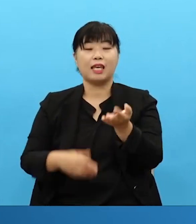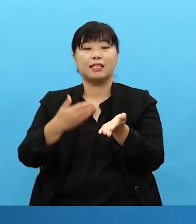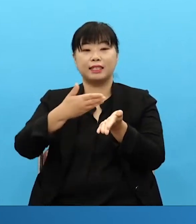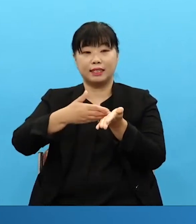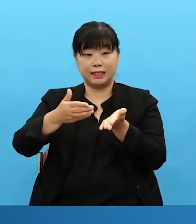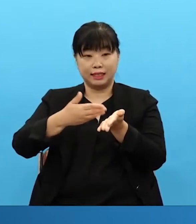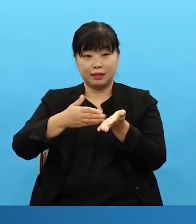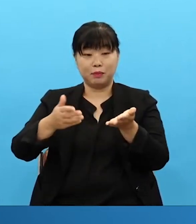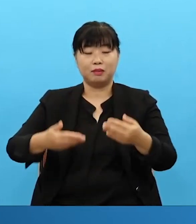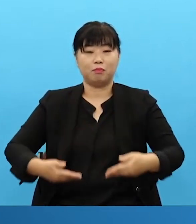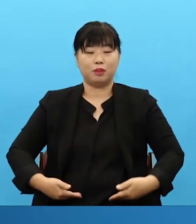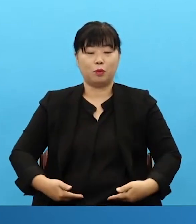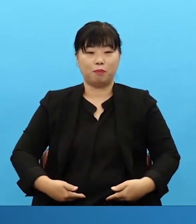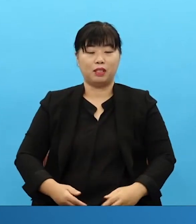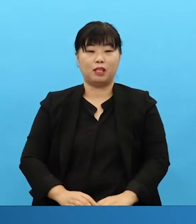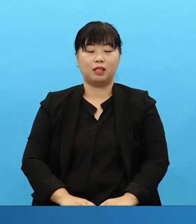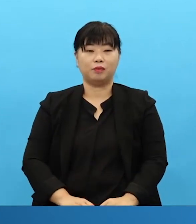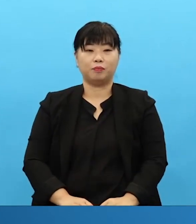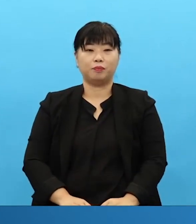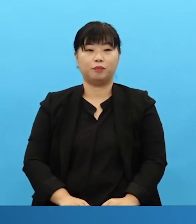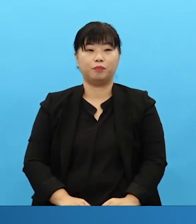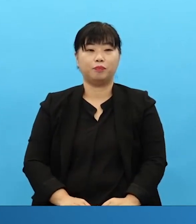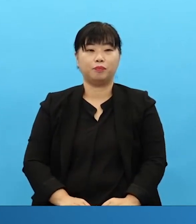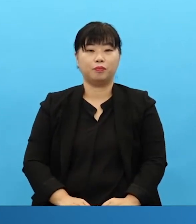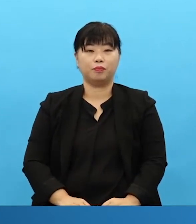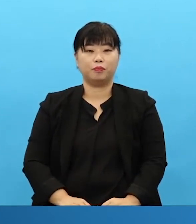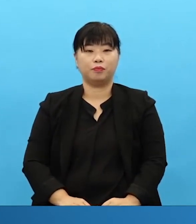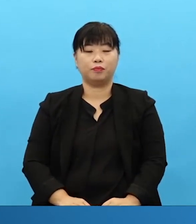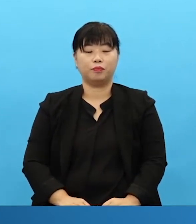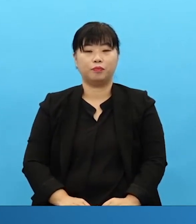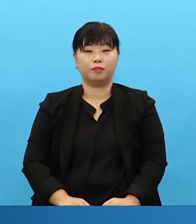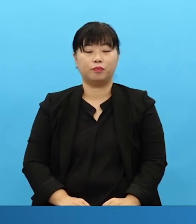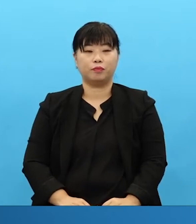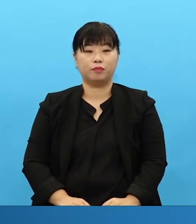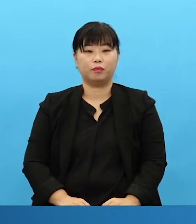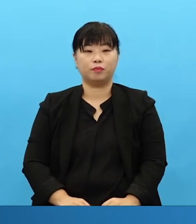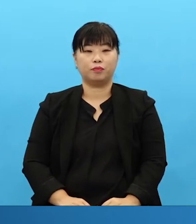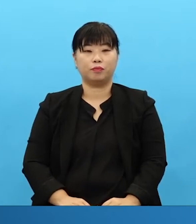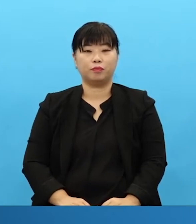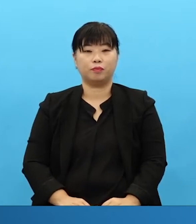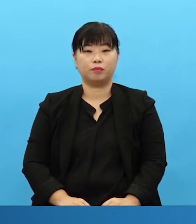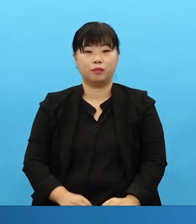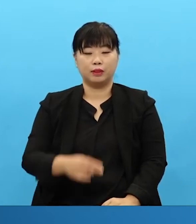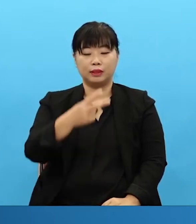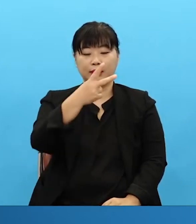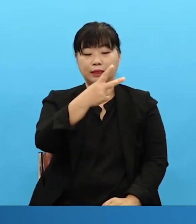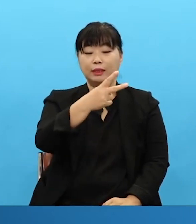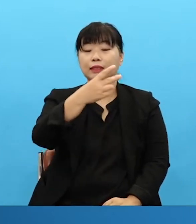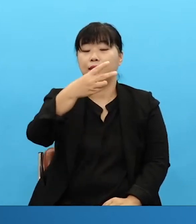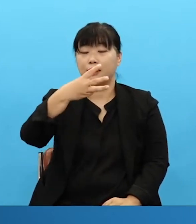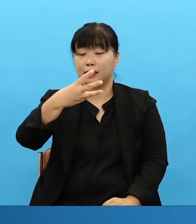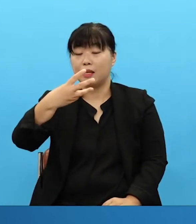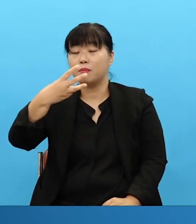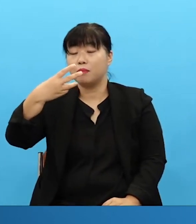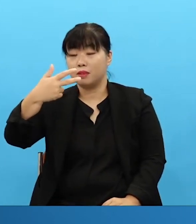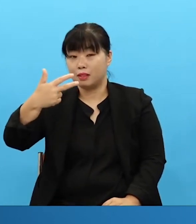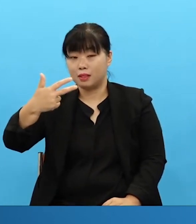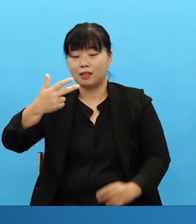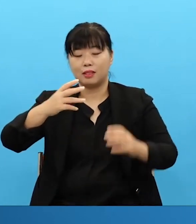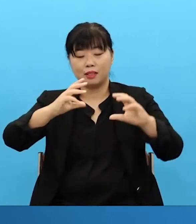어떤 그림을 그려야 되는 거니까 2, 3, 7 나라 중에서 내가 한 나라는 어떻게 붙잡고